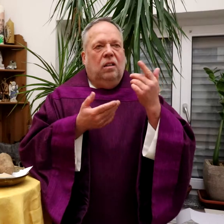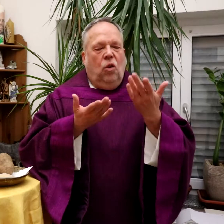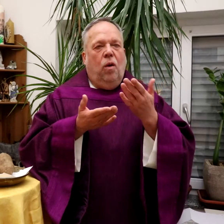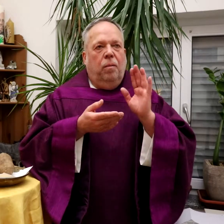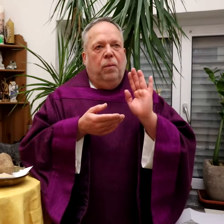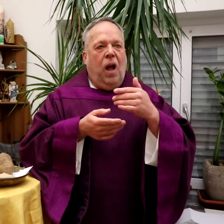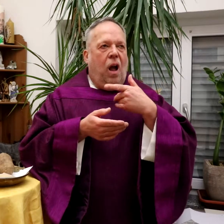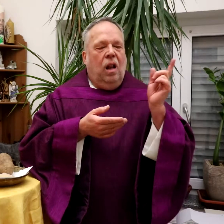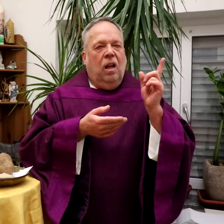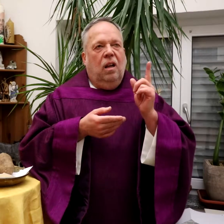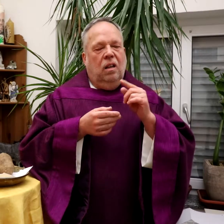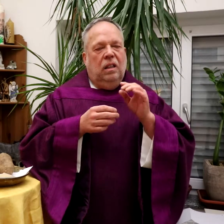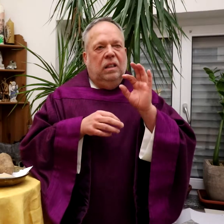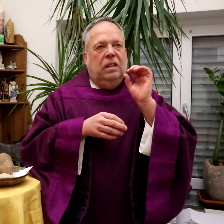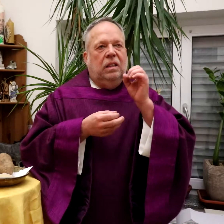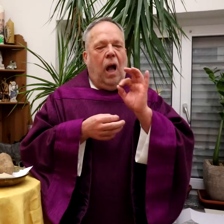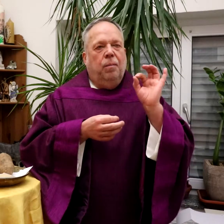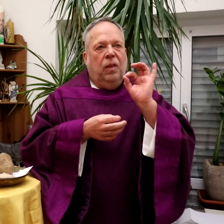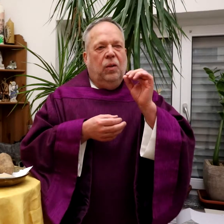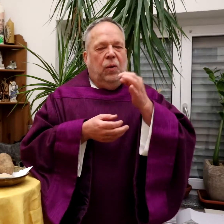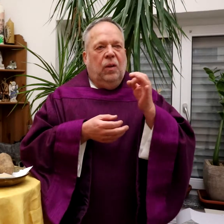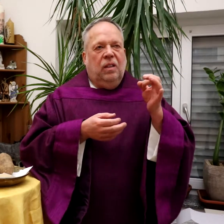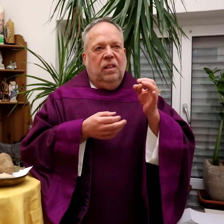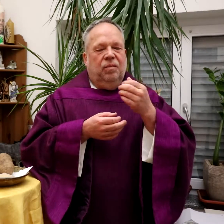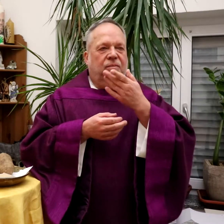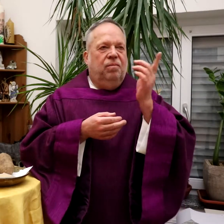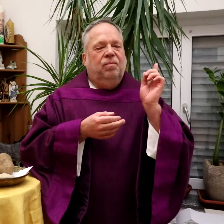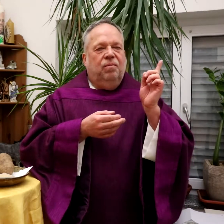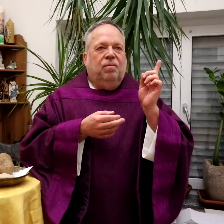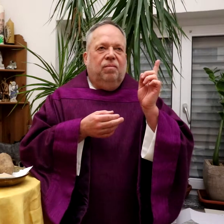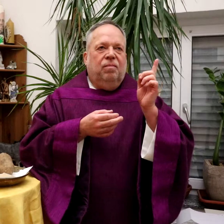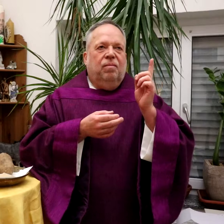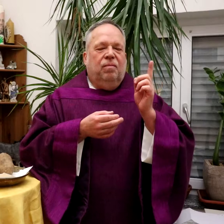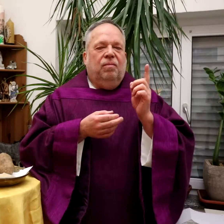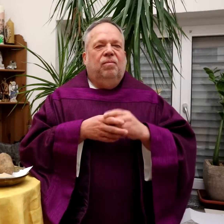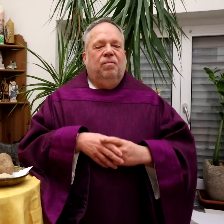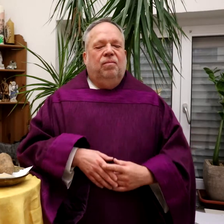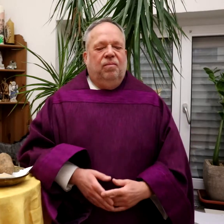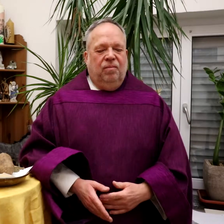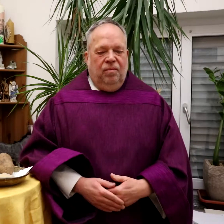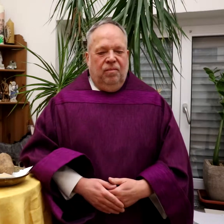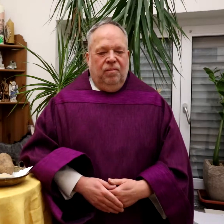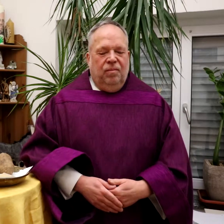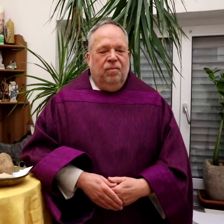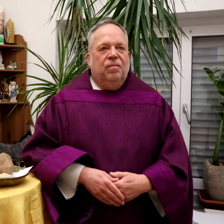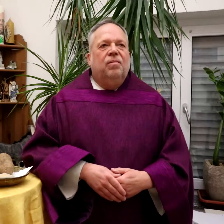So ist das mit den Samenkörnern, so verhält sich das mit den Samenkörnern.